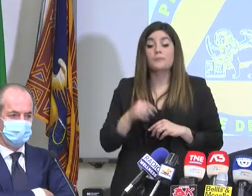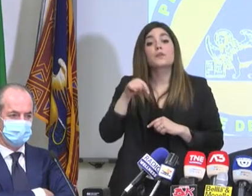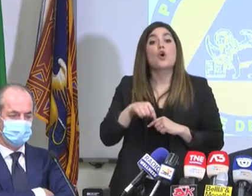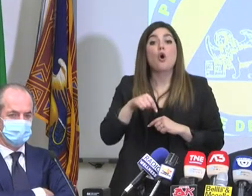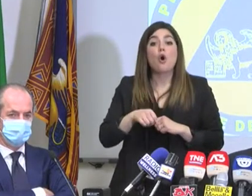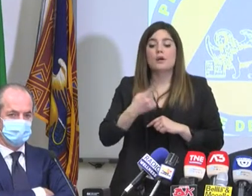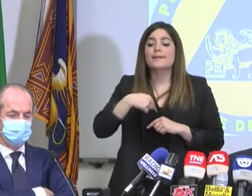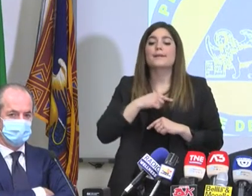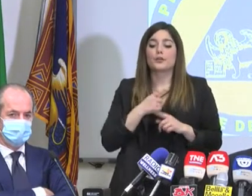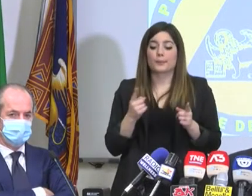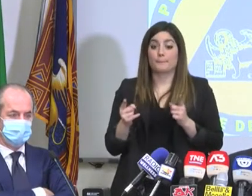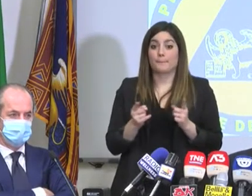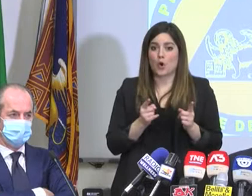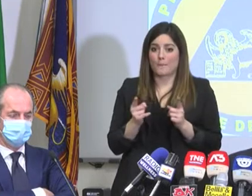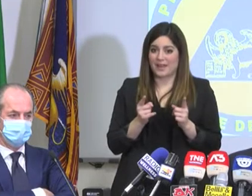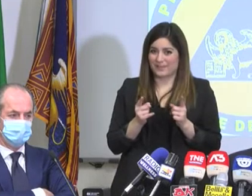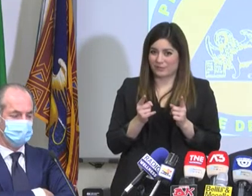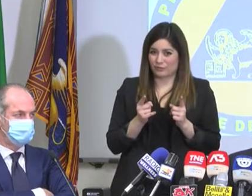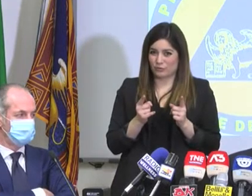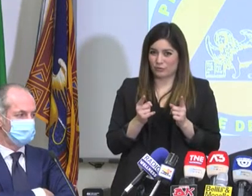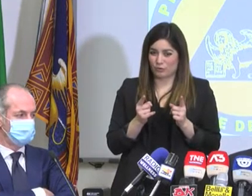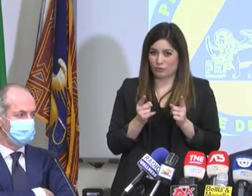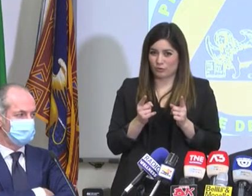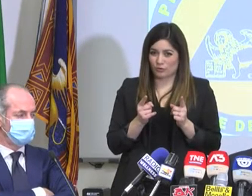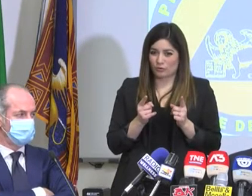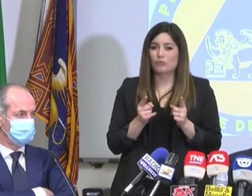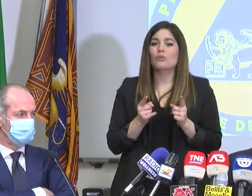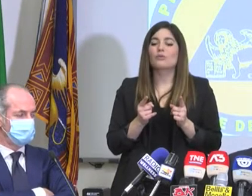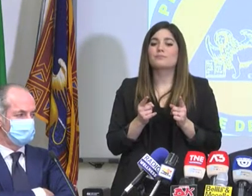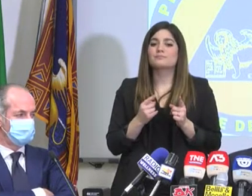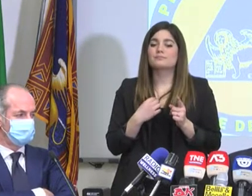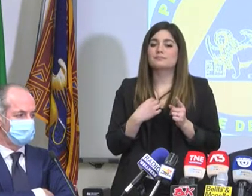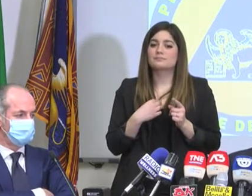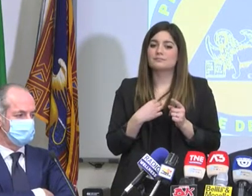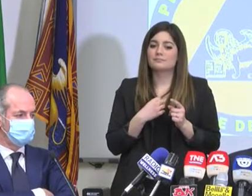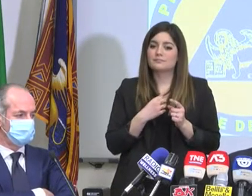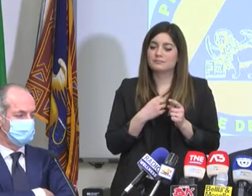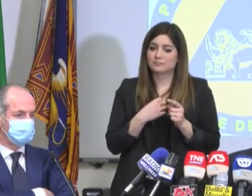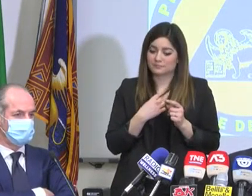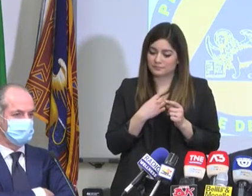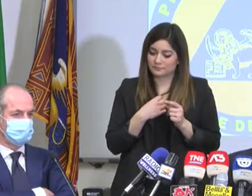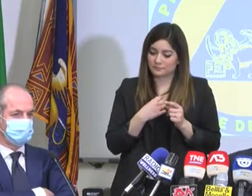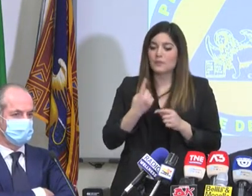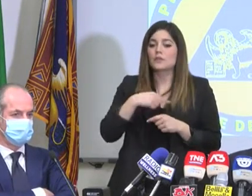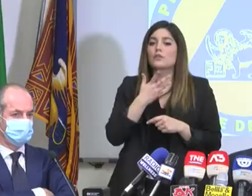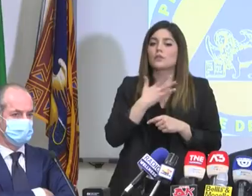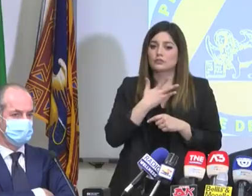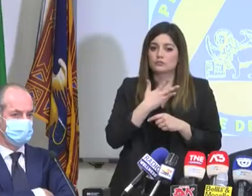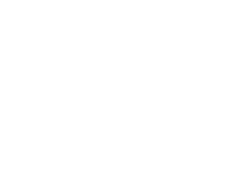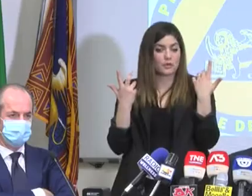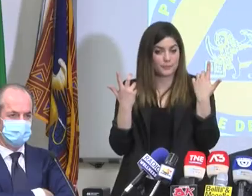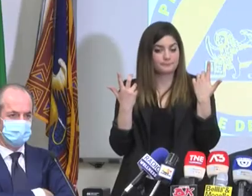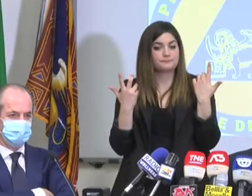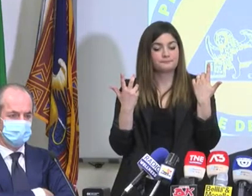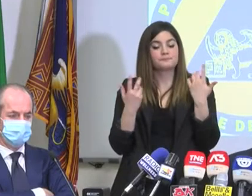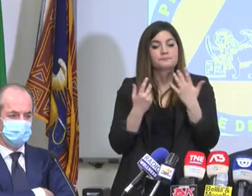siamo nella fase in cui abbiamo gli elementi per poter ricevere un contratto da sottoscrivere.